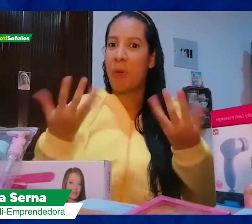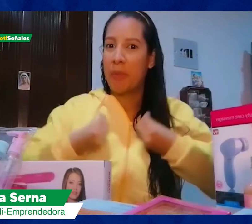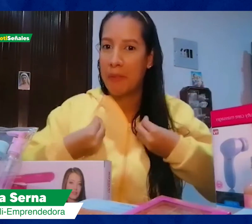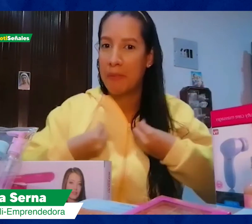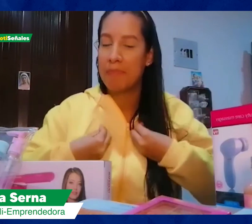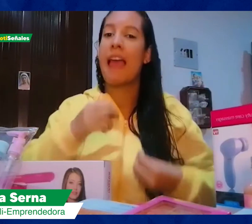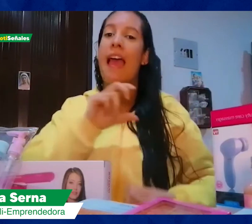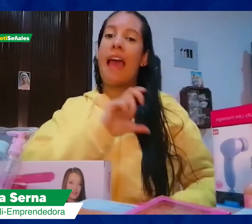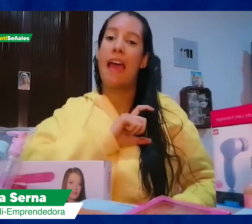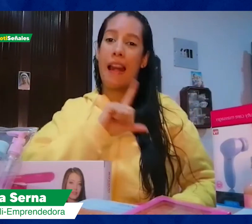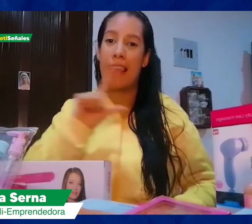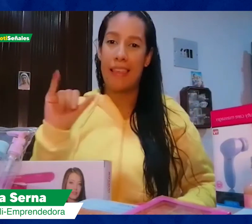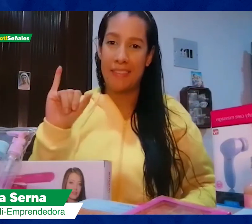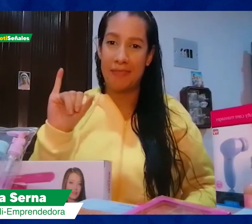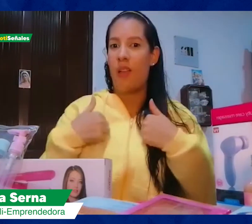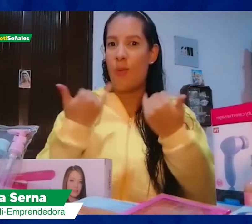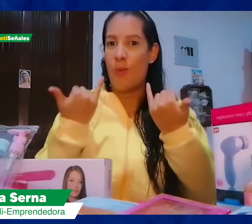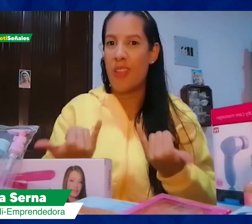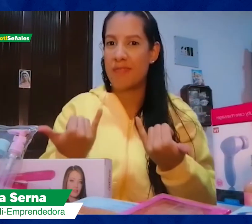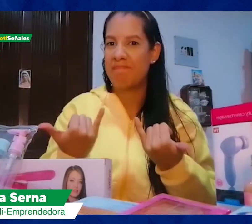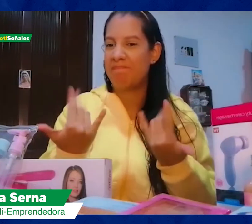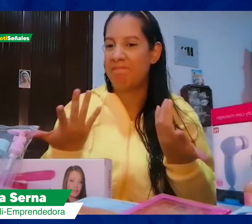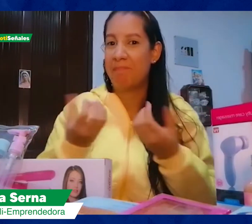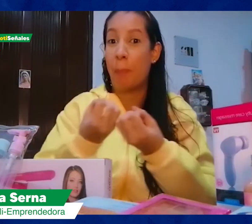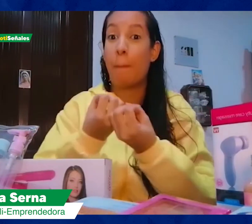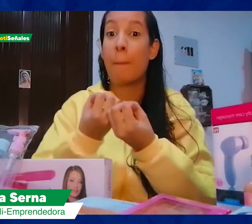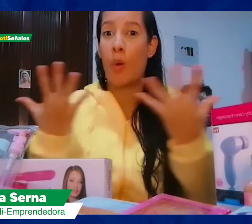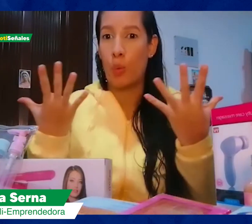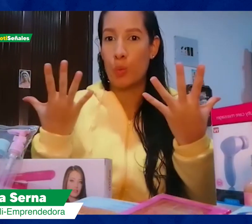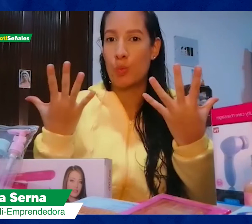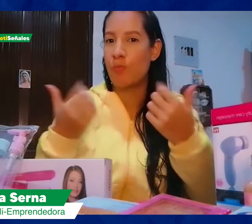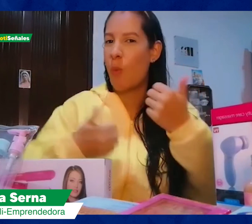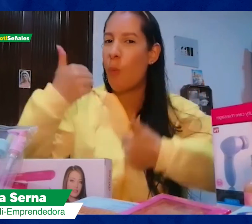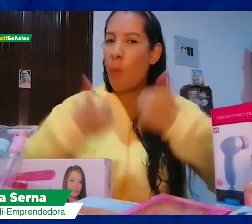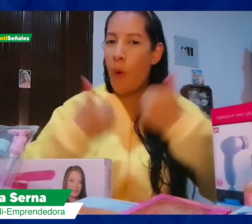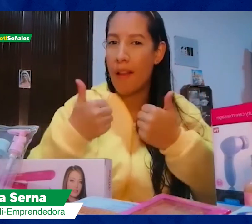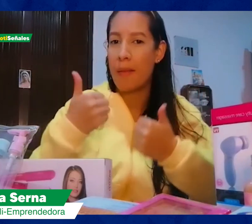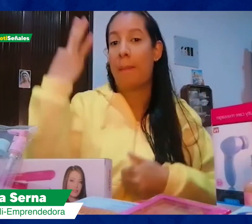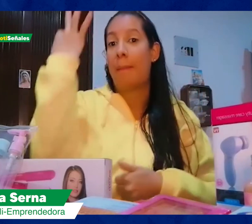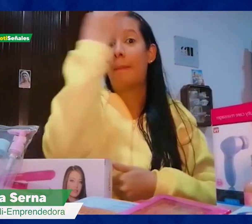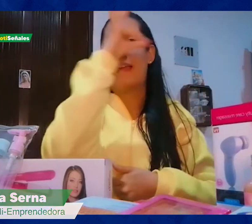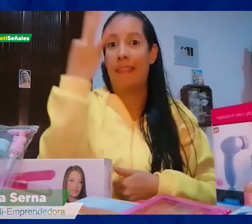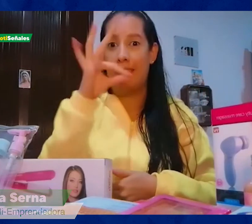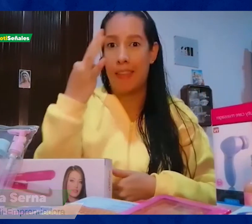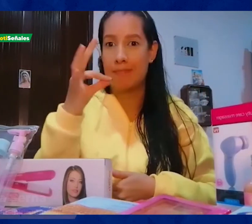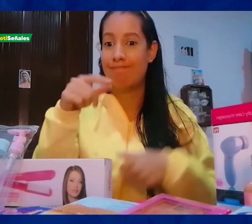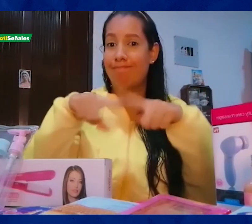Vivo en la ciudad de Cali. Y este es mi emprendimiento. Es de maquillaje. Aquí les muestro.